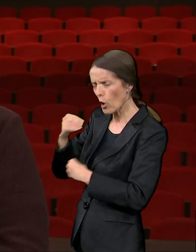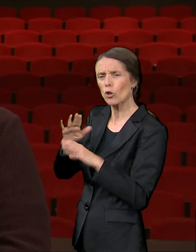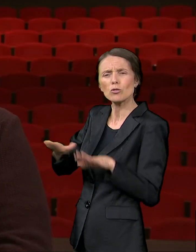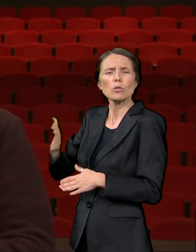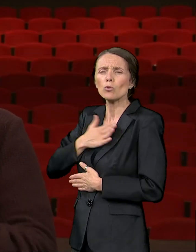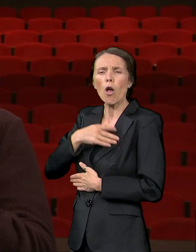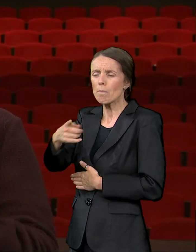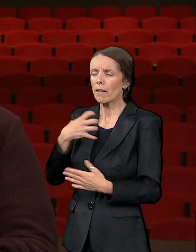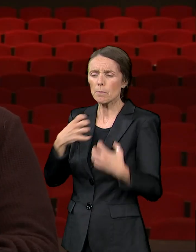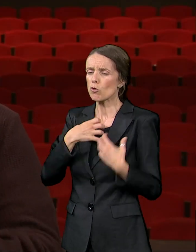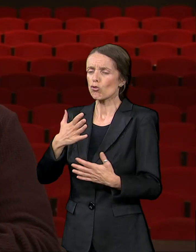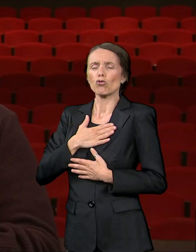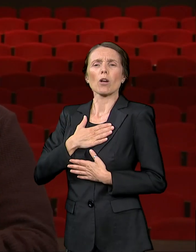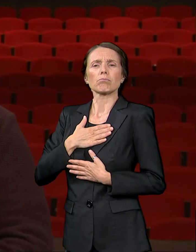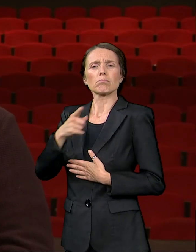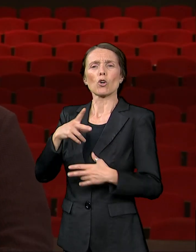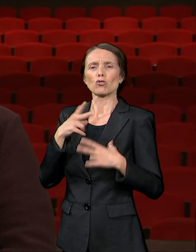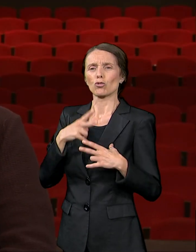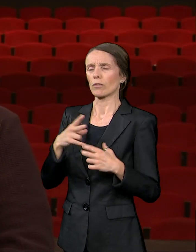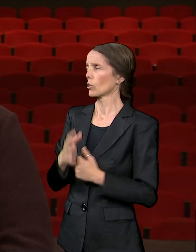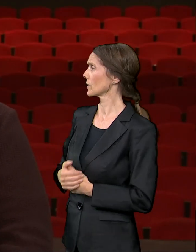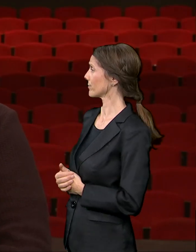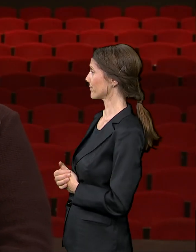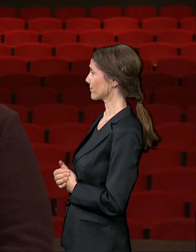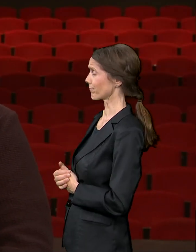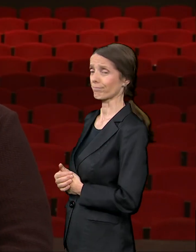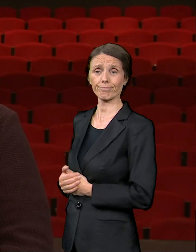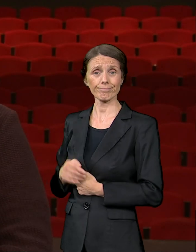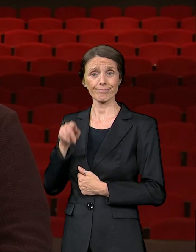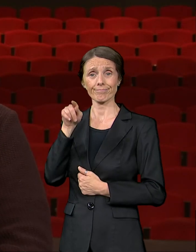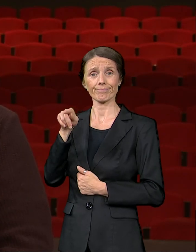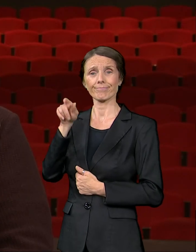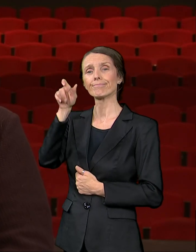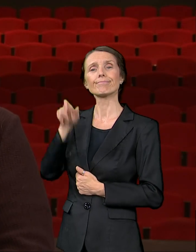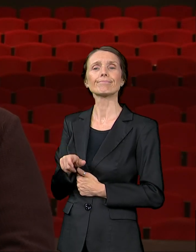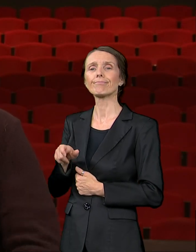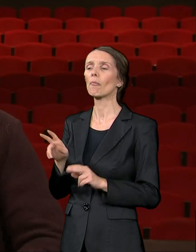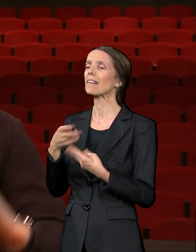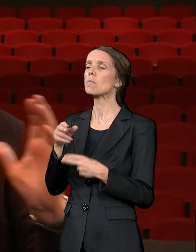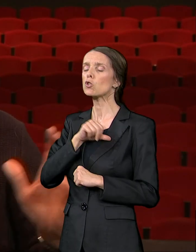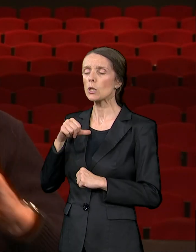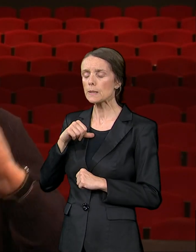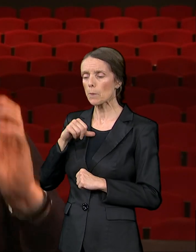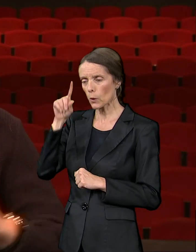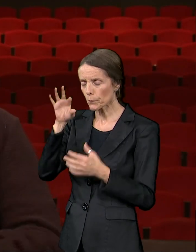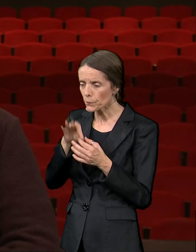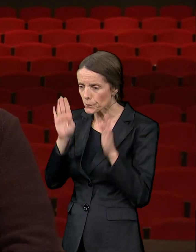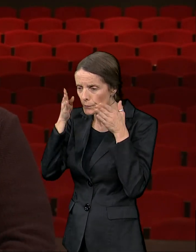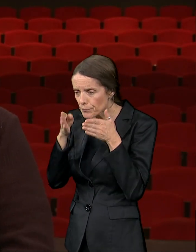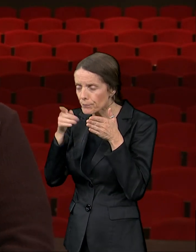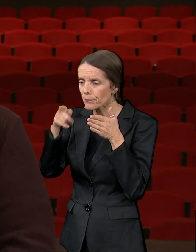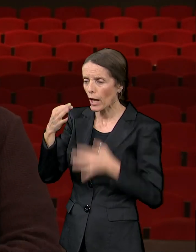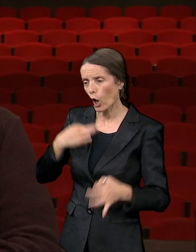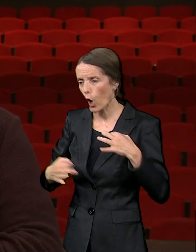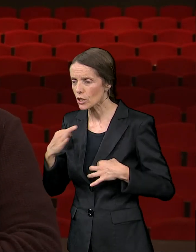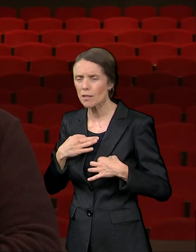ne može da se zadrži samo na svom kostimografskom delu. Ona je nekako uvek imala širinu. Imala je